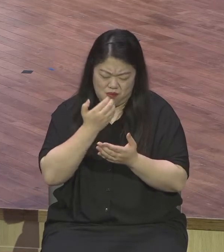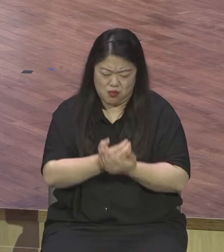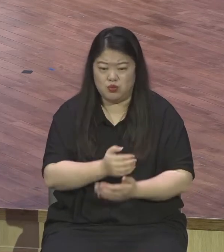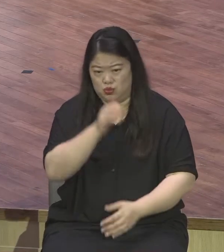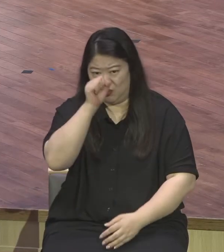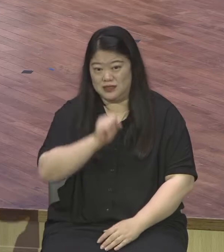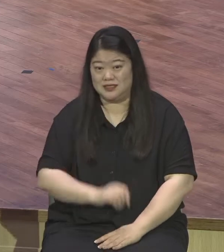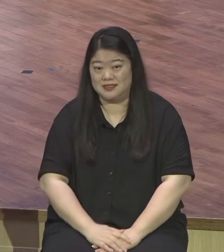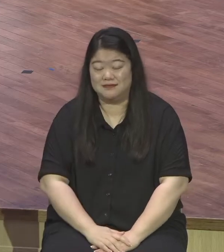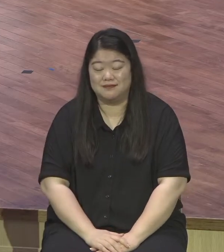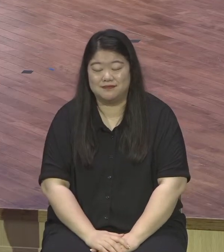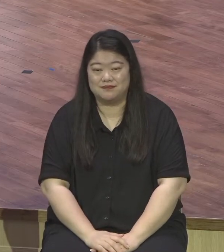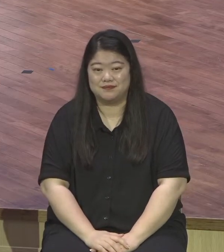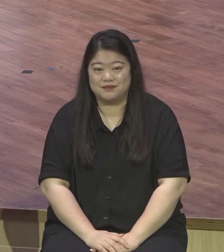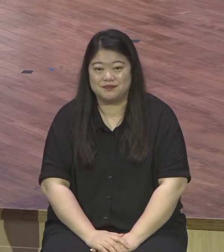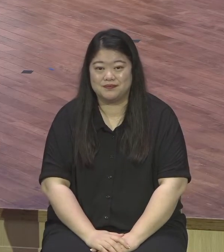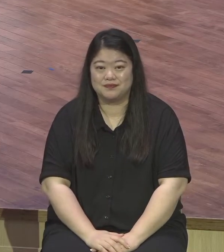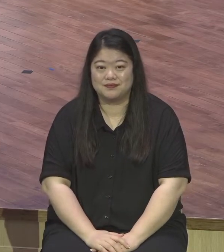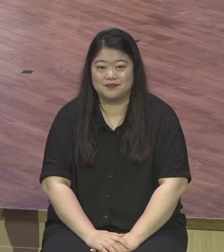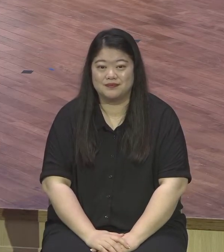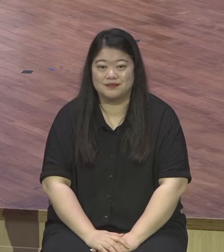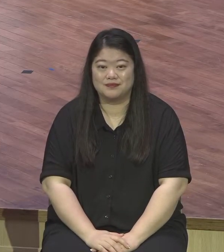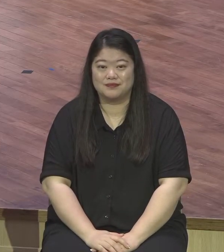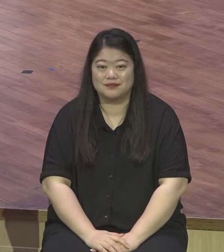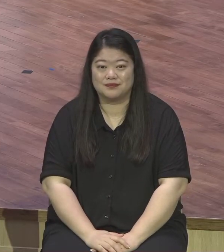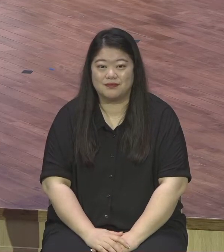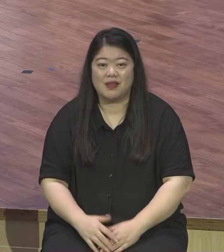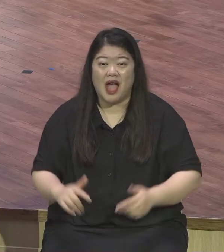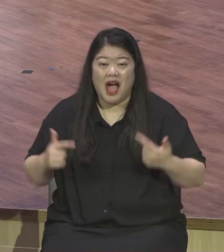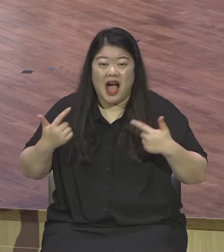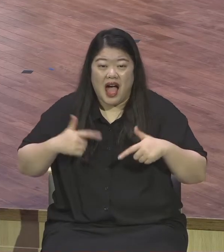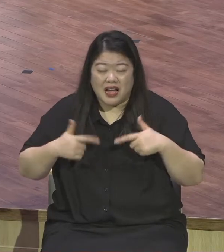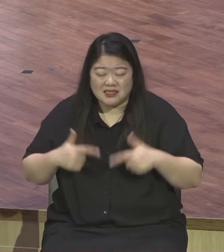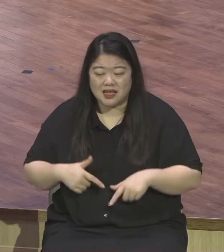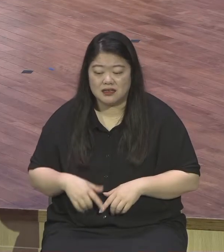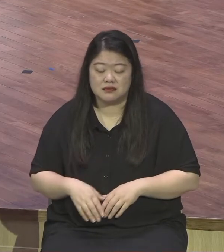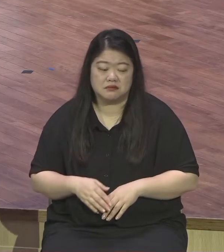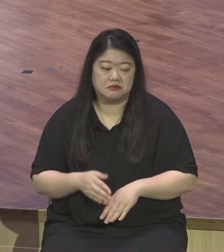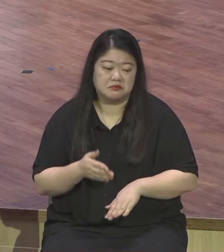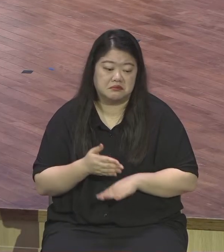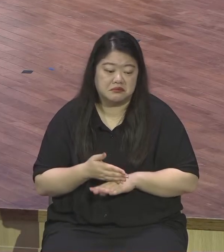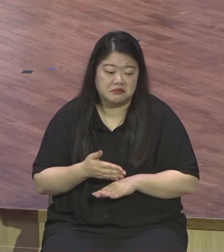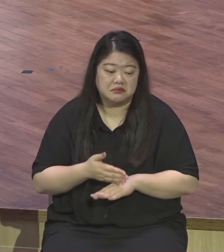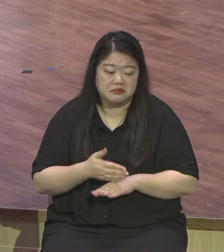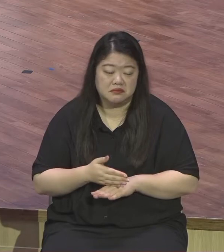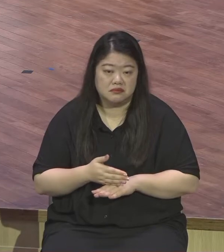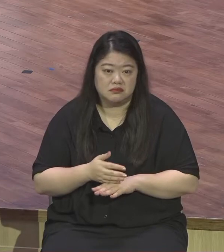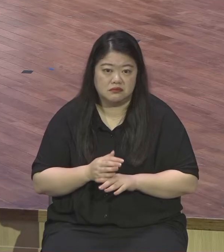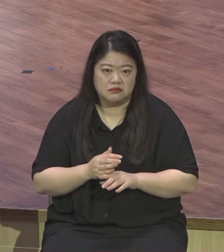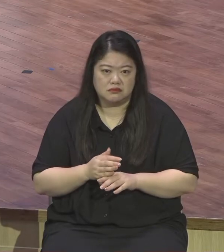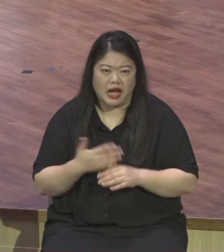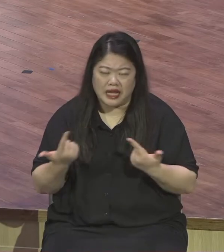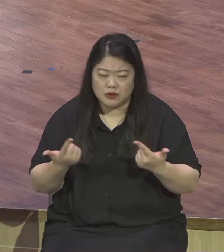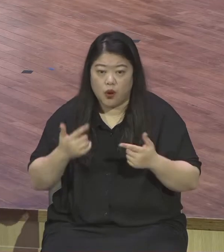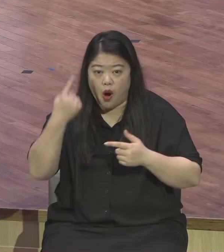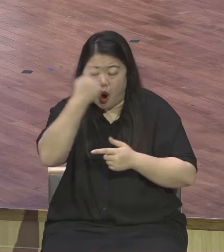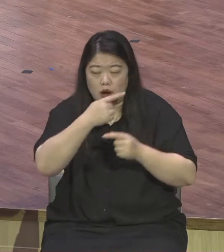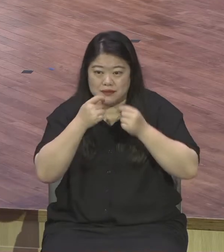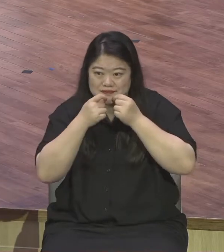그래서 늘 감동이 충만한 넘치는 그런 우리 교회 되고 우리 영계 모든 성도는